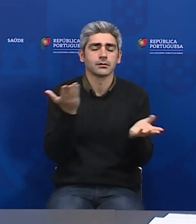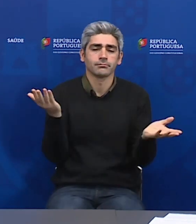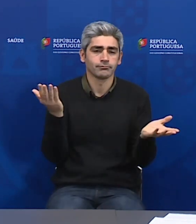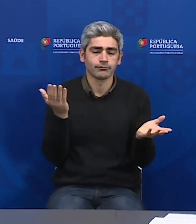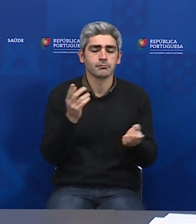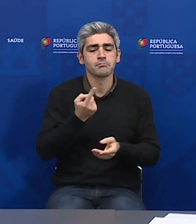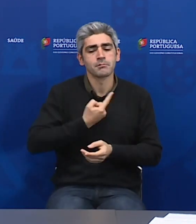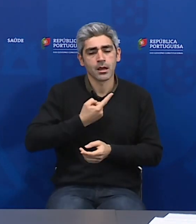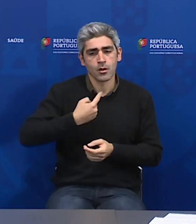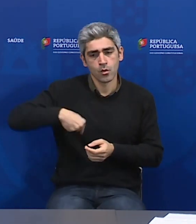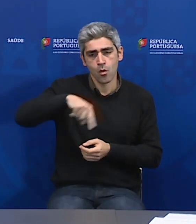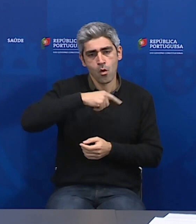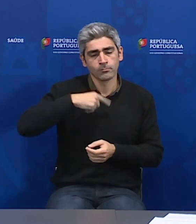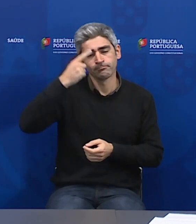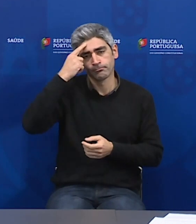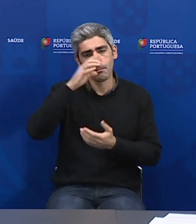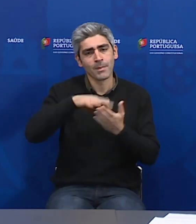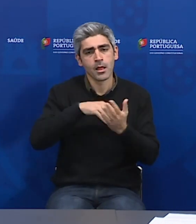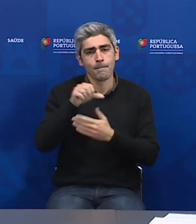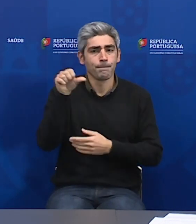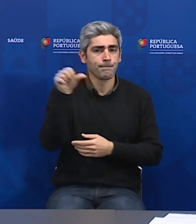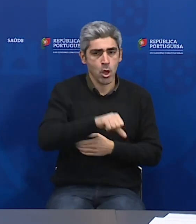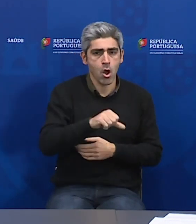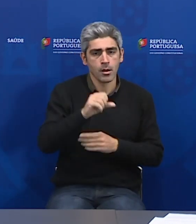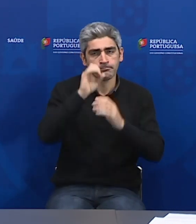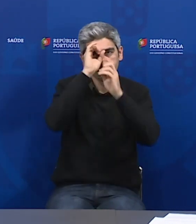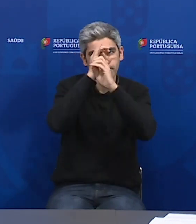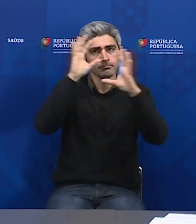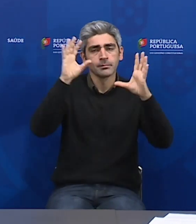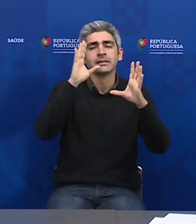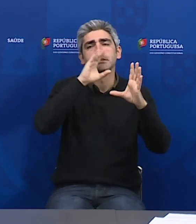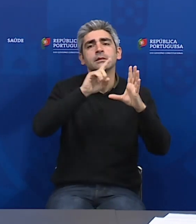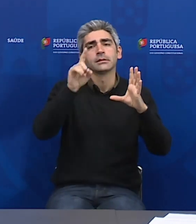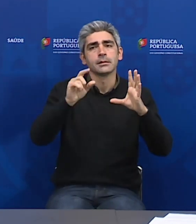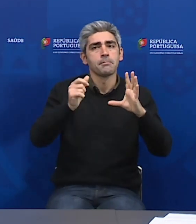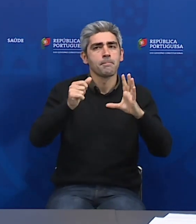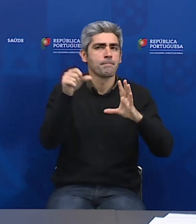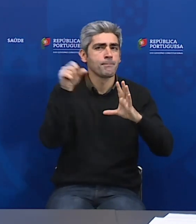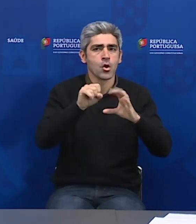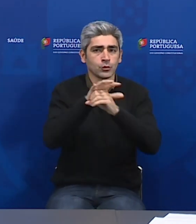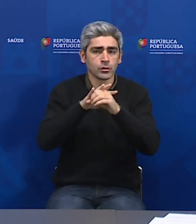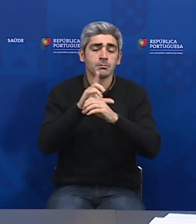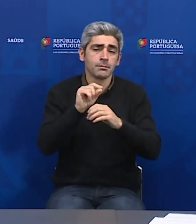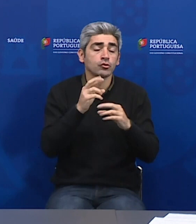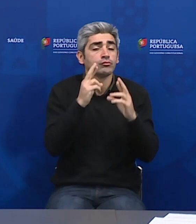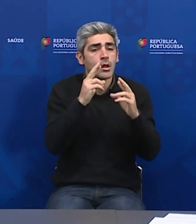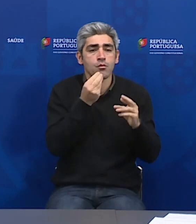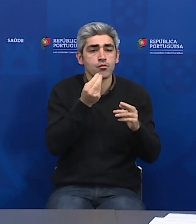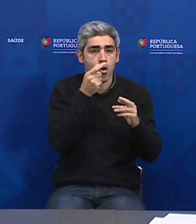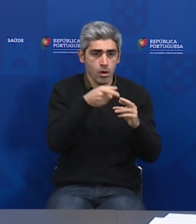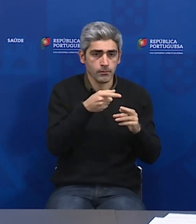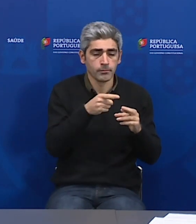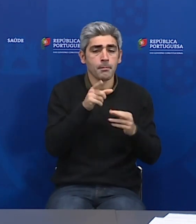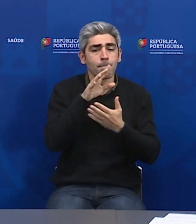planear o pior sempre e esperarmos sempre o melhor. Mas o planeamento deve ser feito